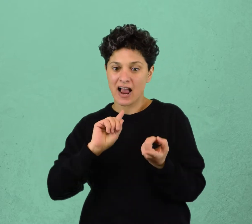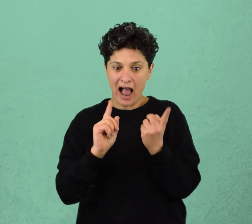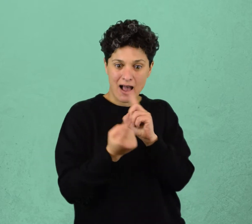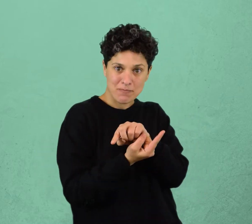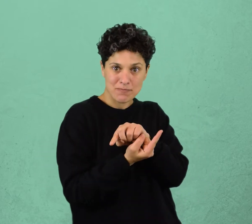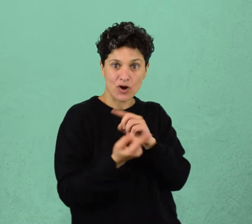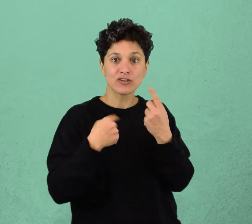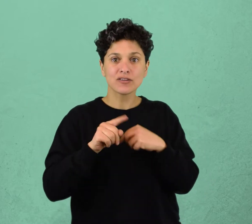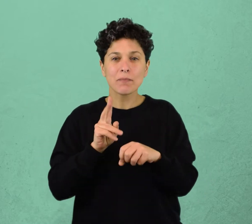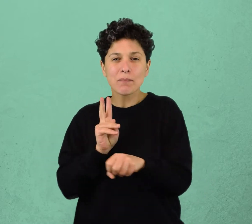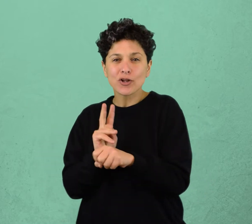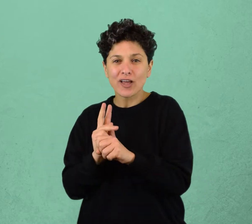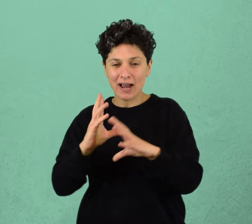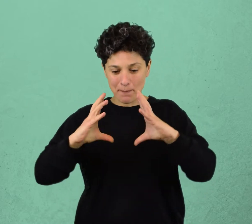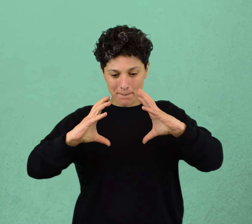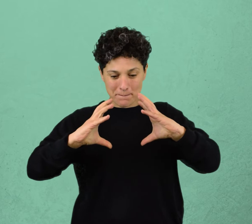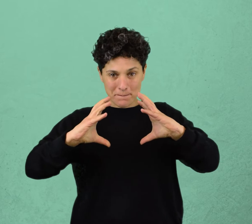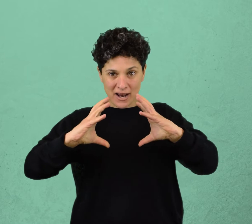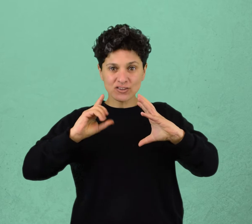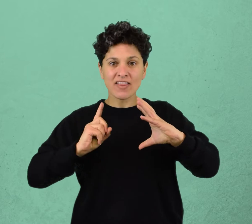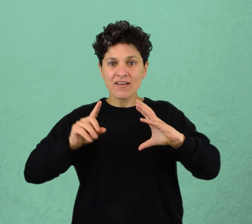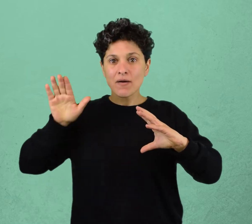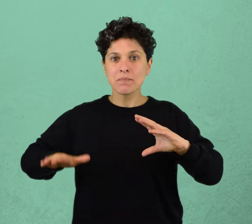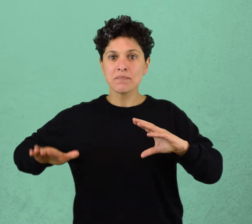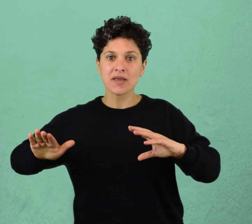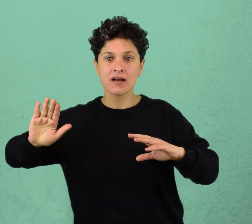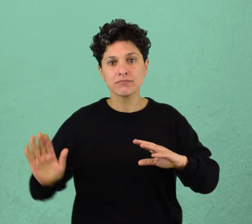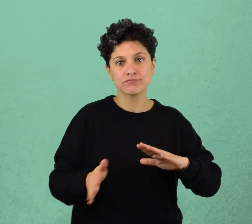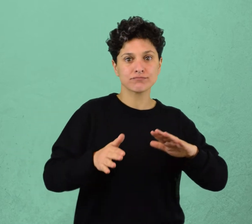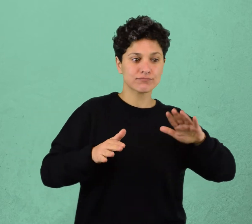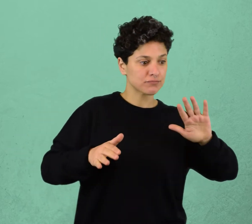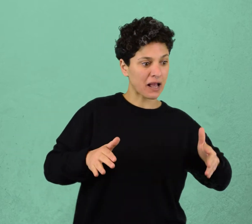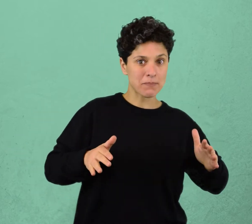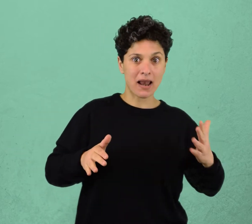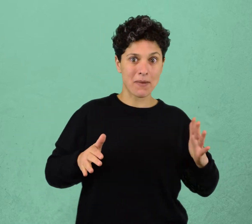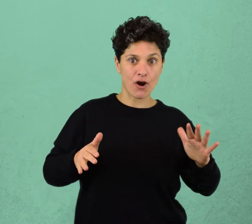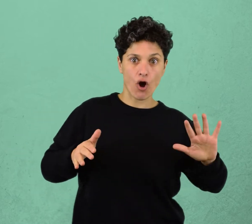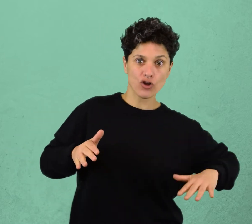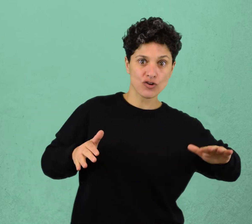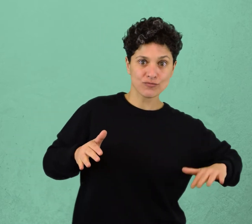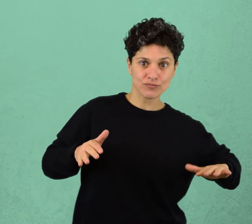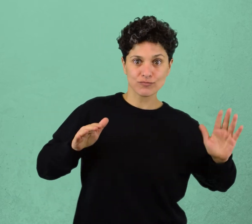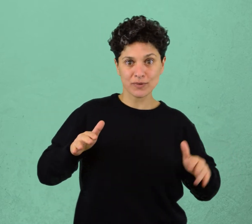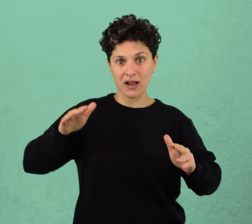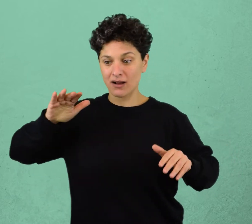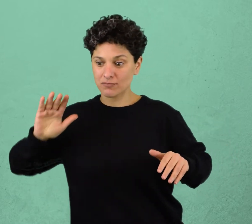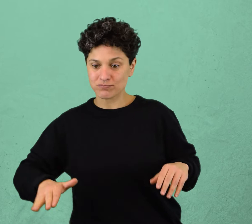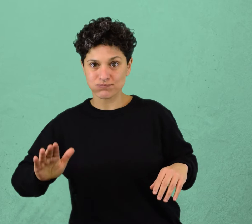dirección. Y para proteger la pelota tenemos que realizar cambios de mano. Para picarla con la